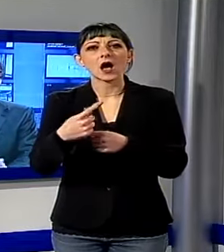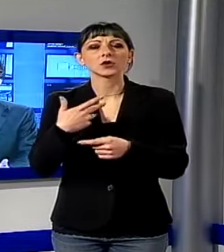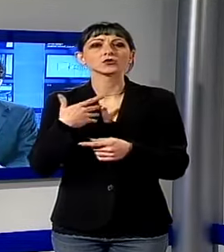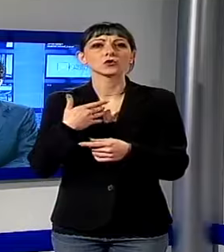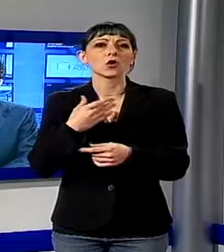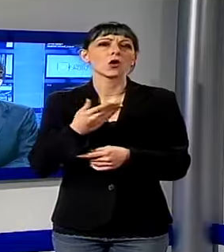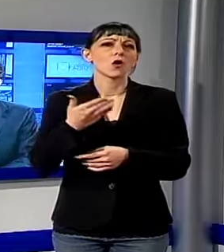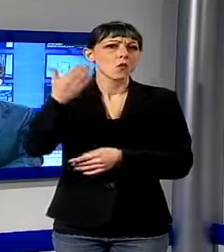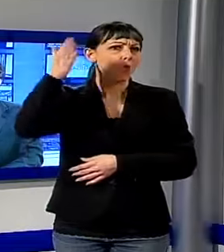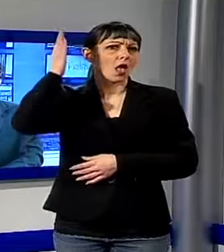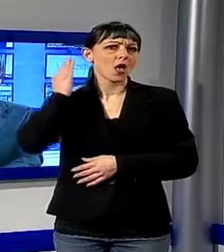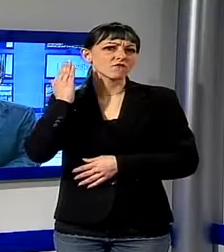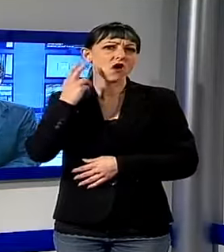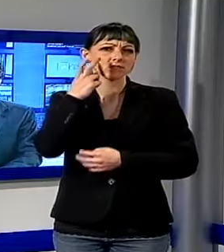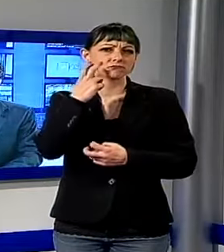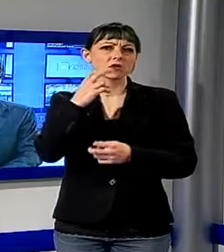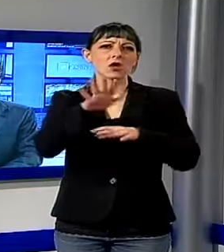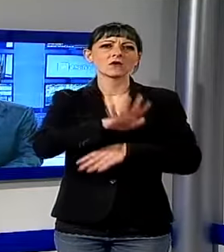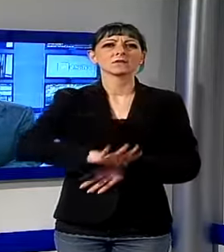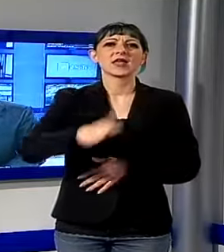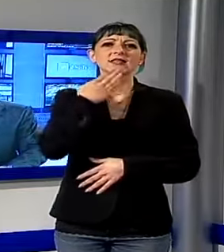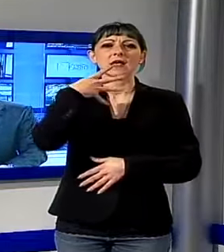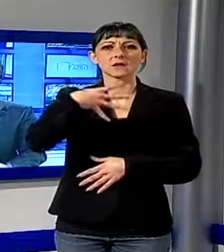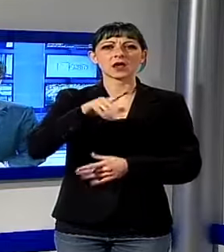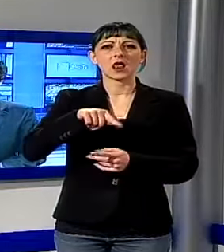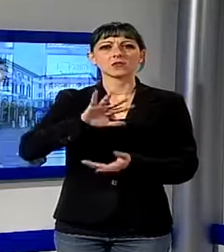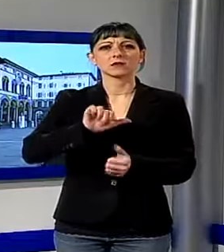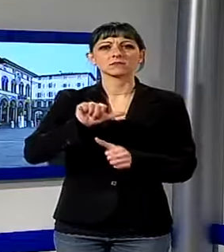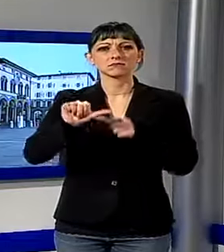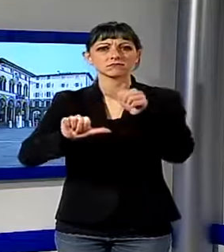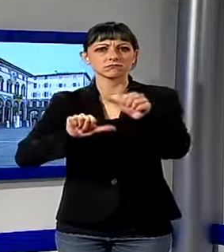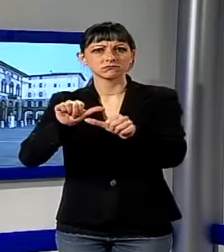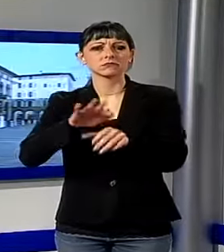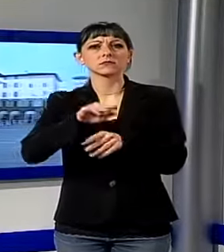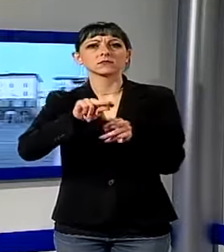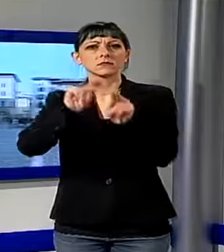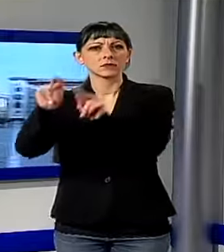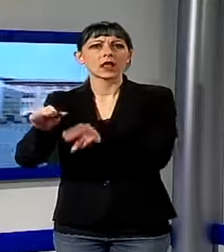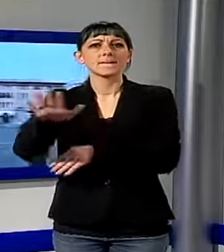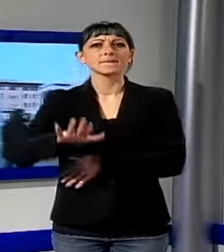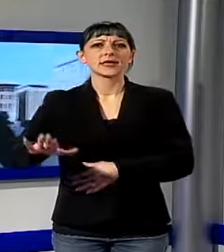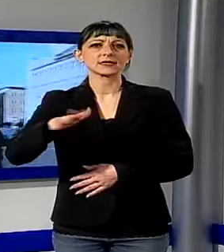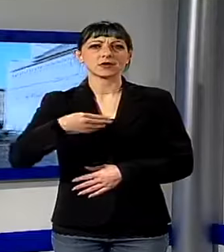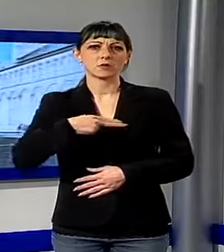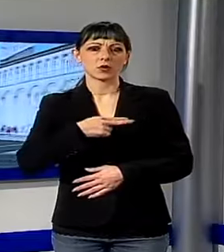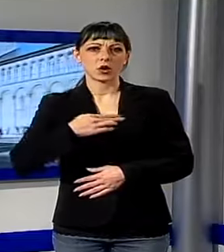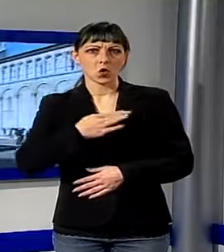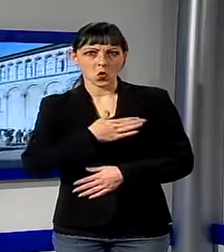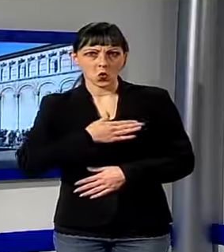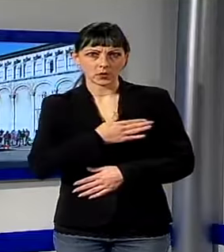adesso posizionato in piazza Napoleone era uno dei simboli di Lucca del periodo natalizio ma